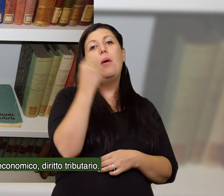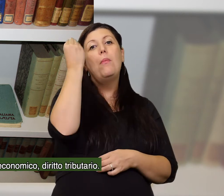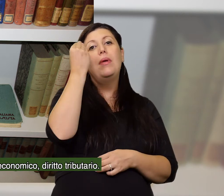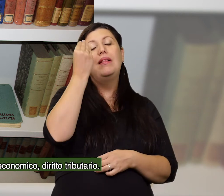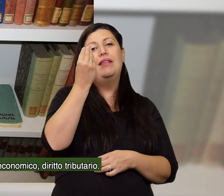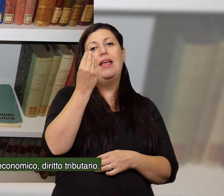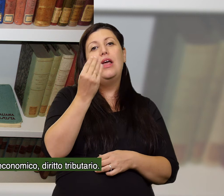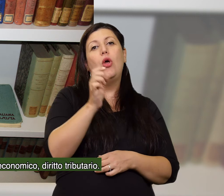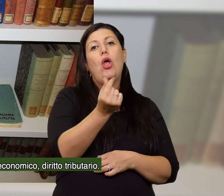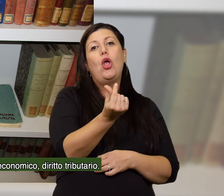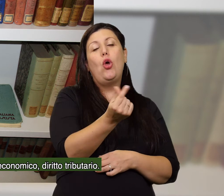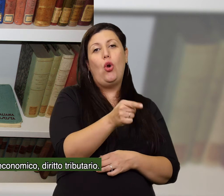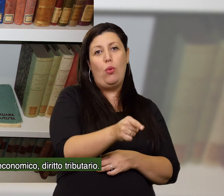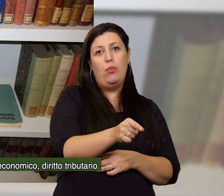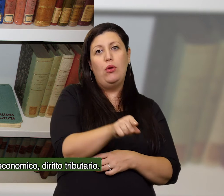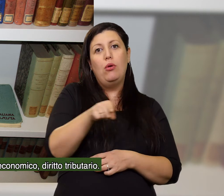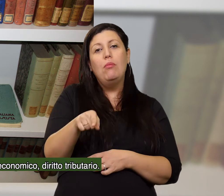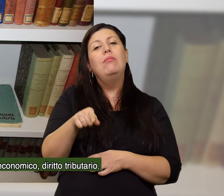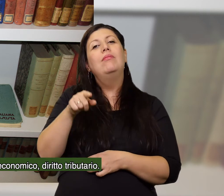economico, diritto tributario.